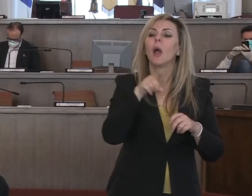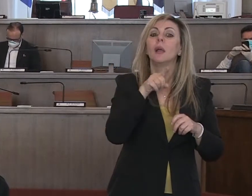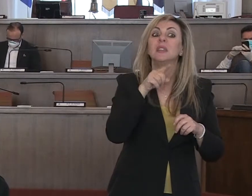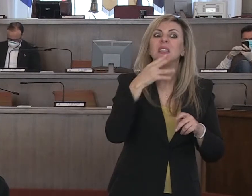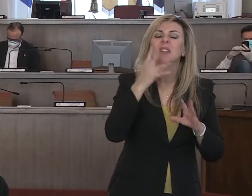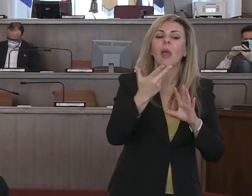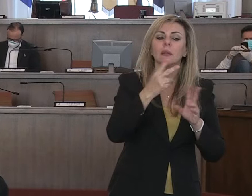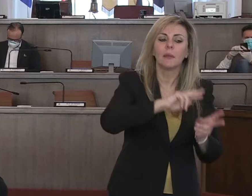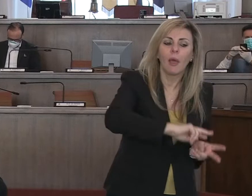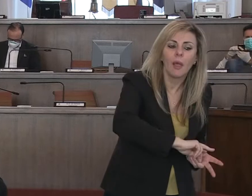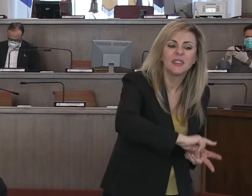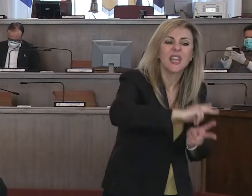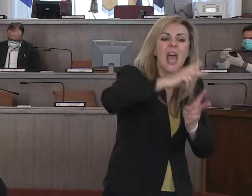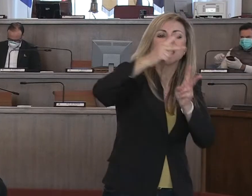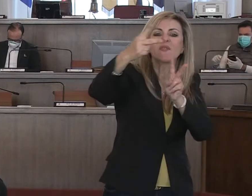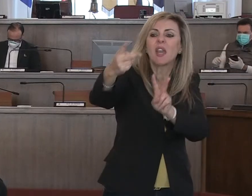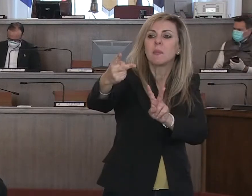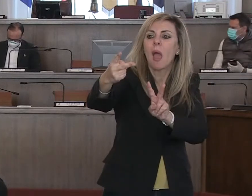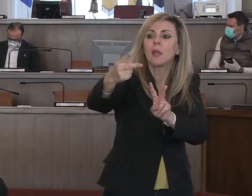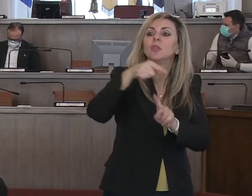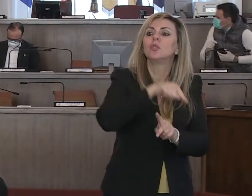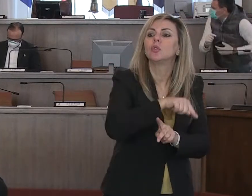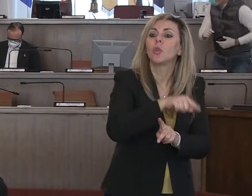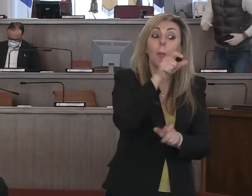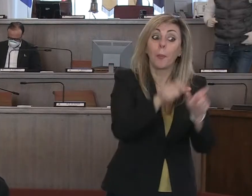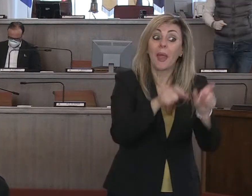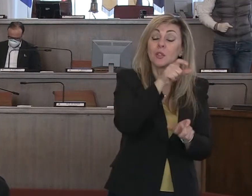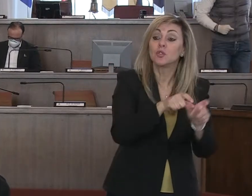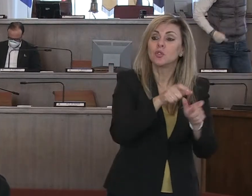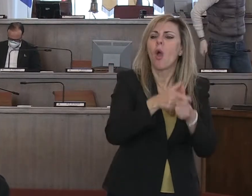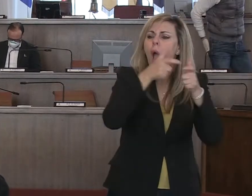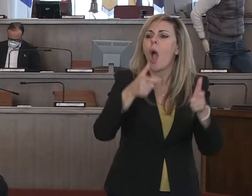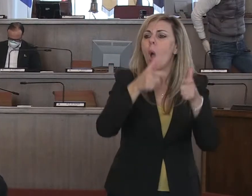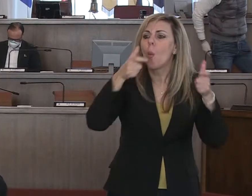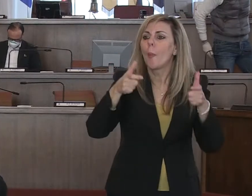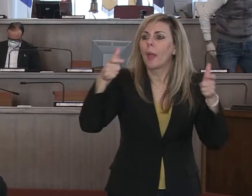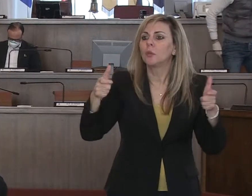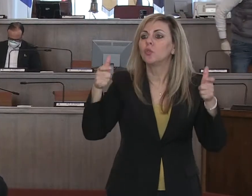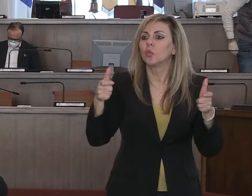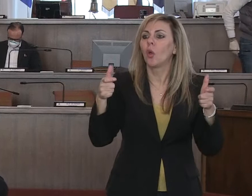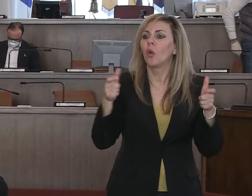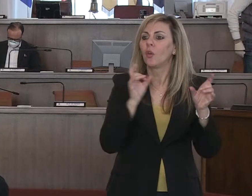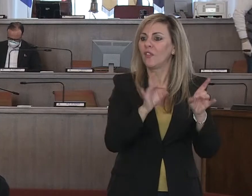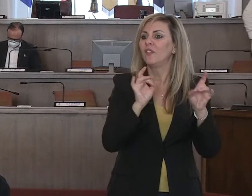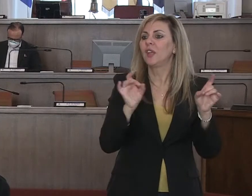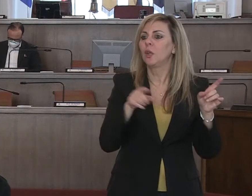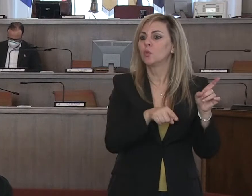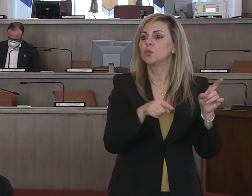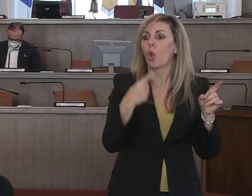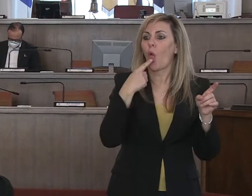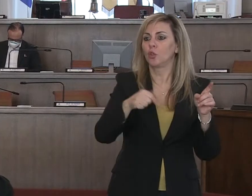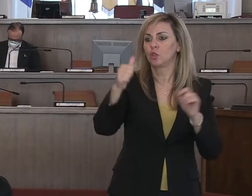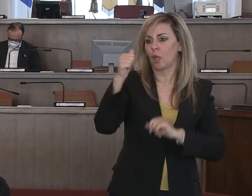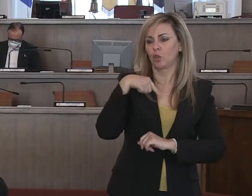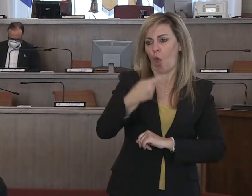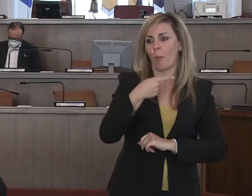trasferire i pazienti che purtroppo sono in aumento, in un aumento specialmente oggi, lo dirà bene poi il